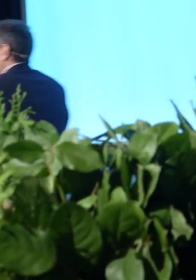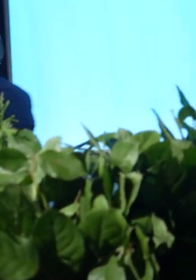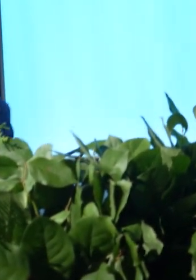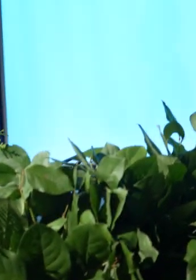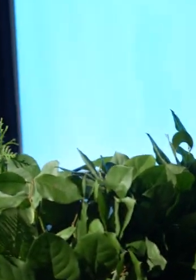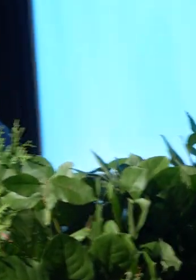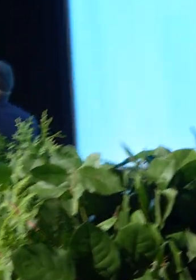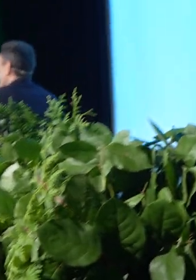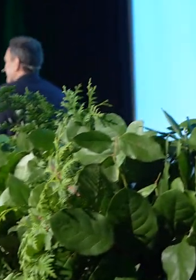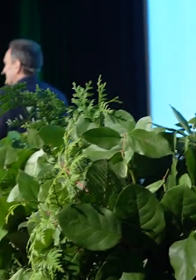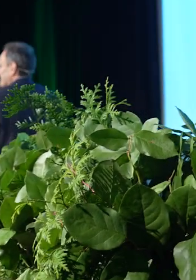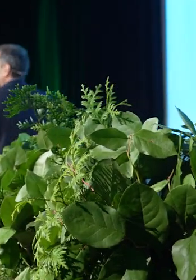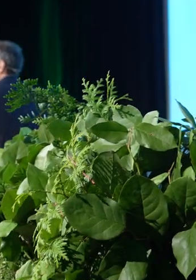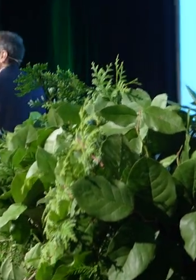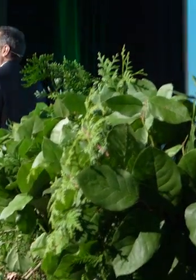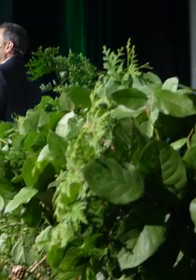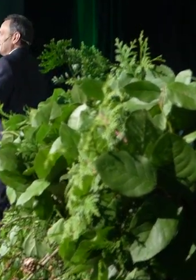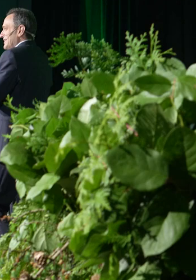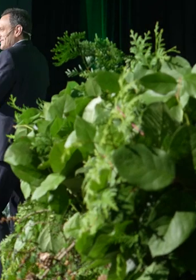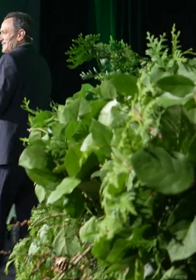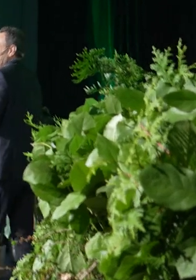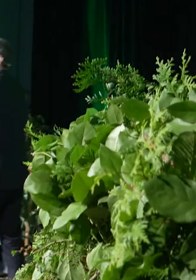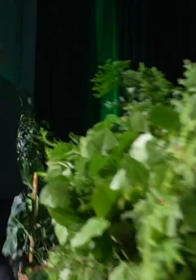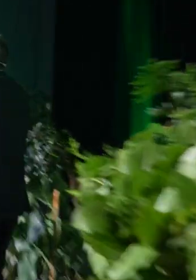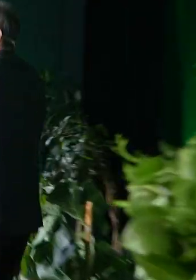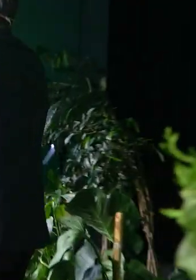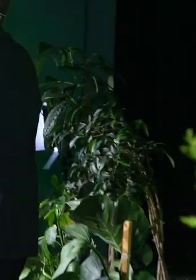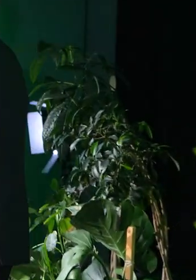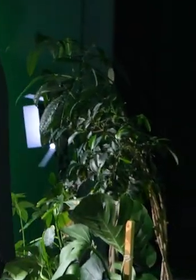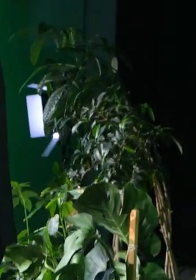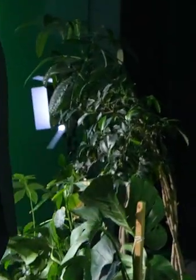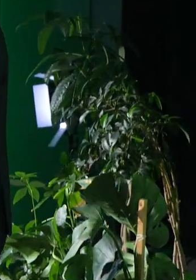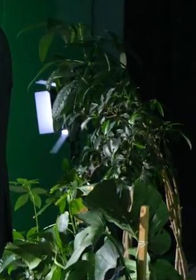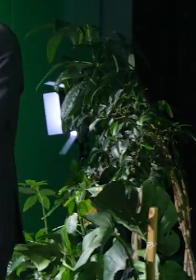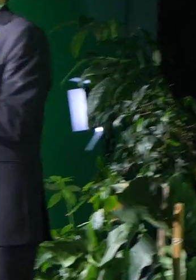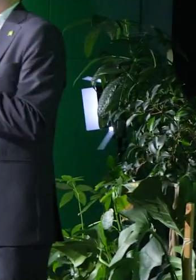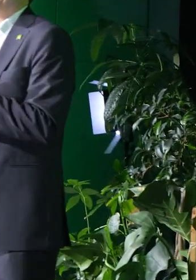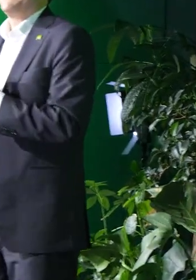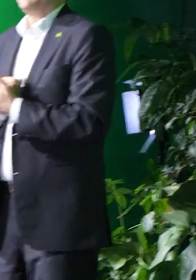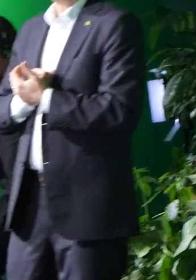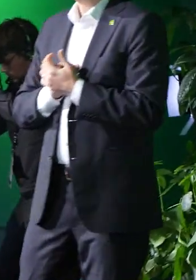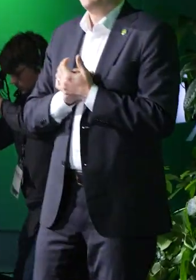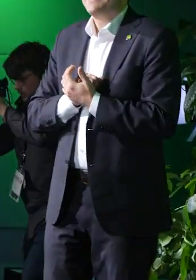Derbuss, det er